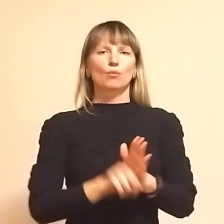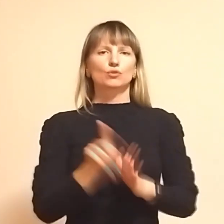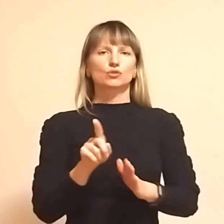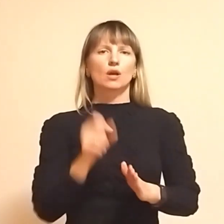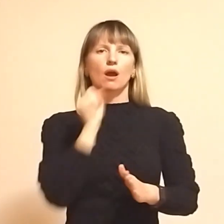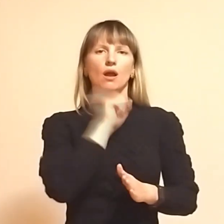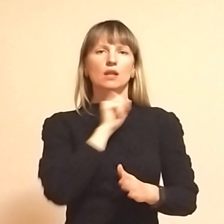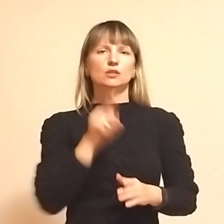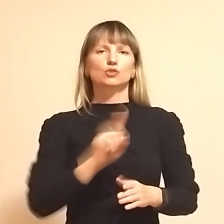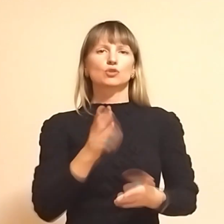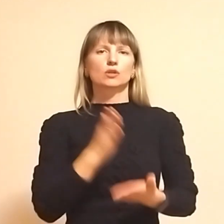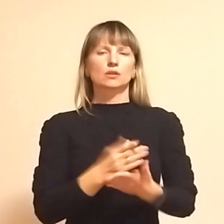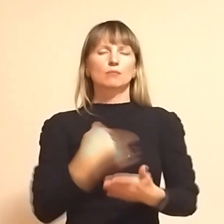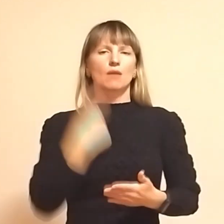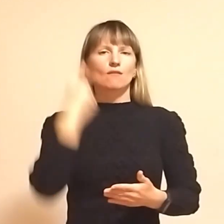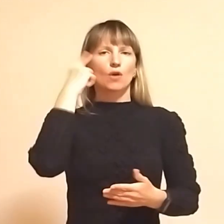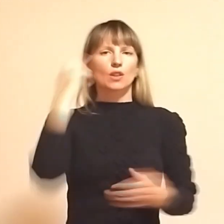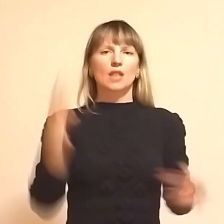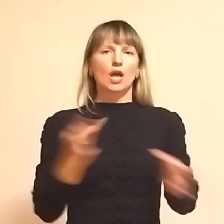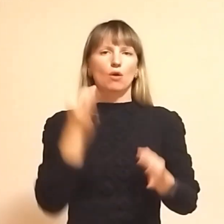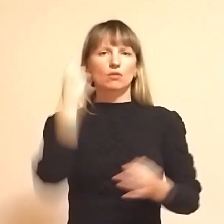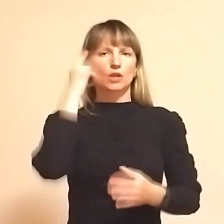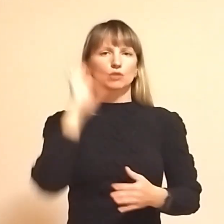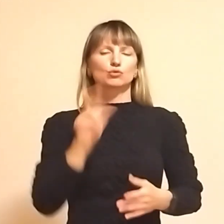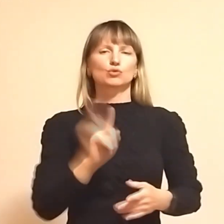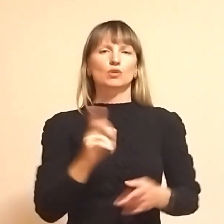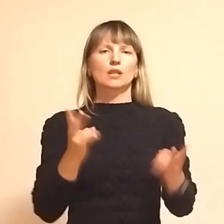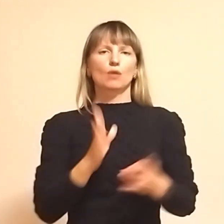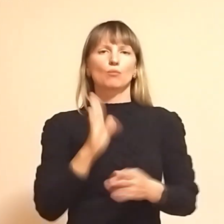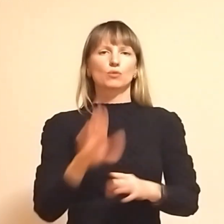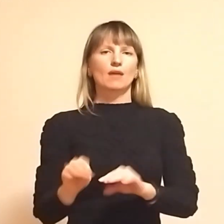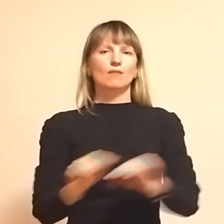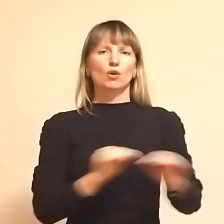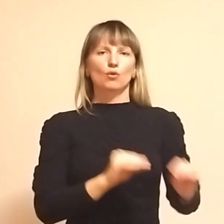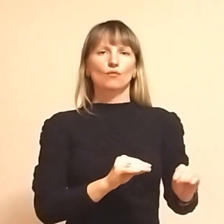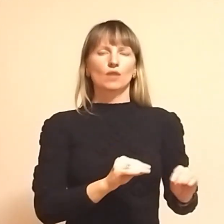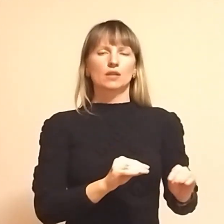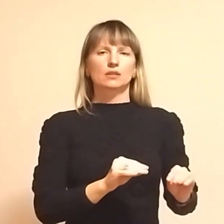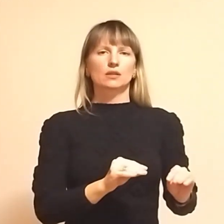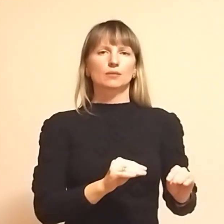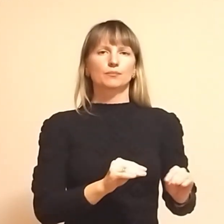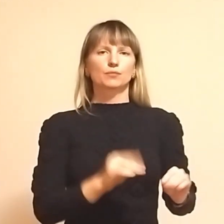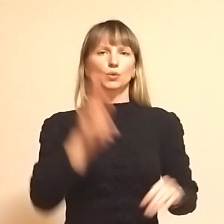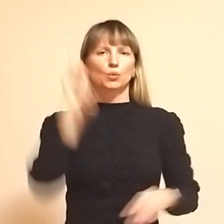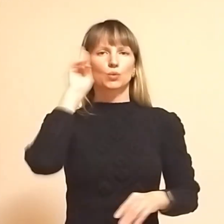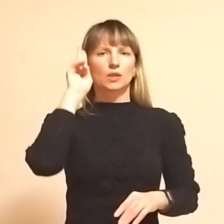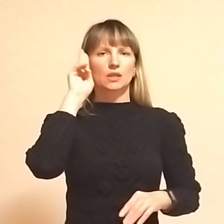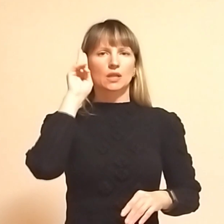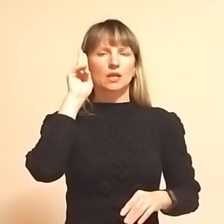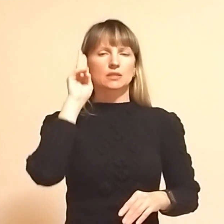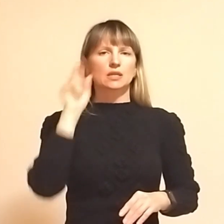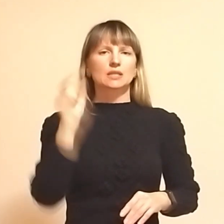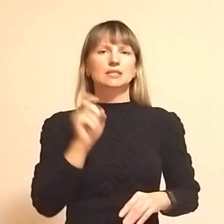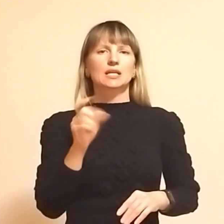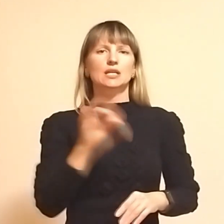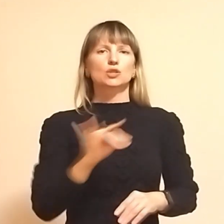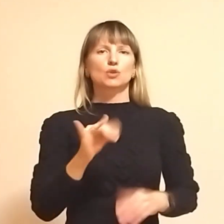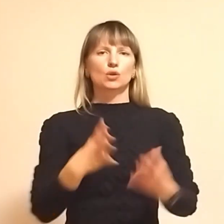красти те, є. Мені в голову ніколи не приходило, що треба буде евакуювати унітаз з історії родини